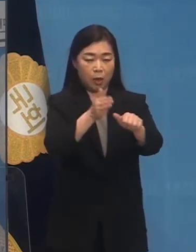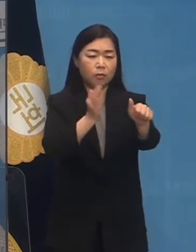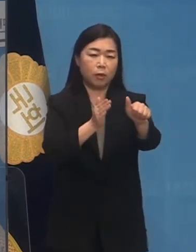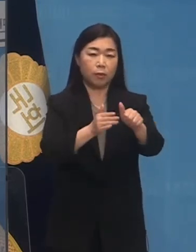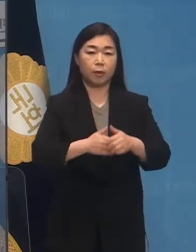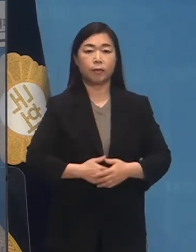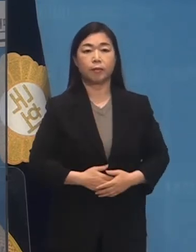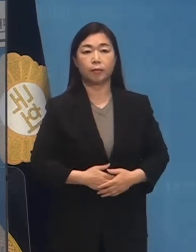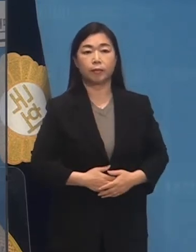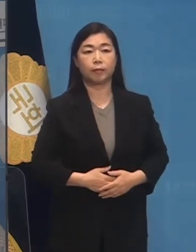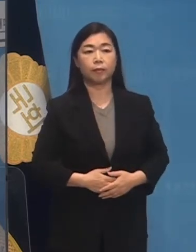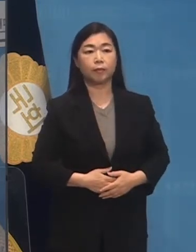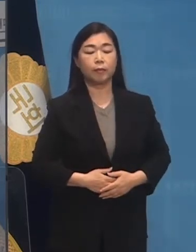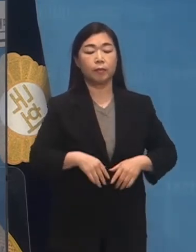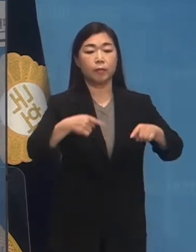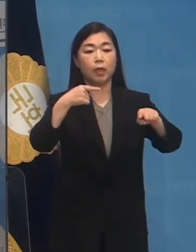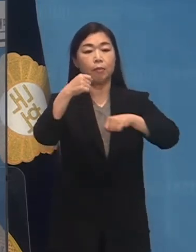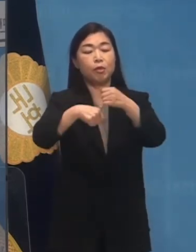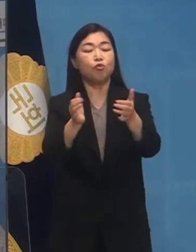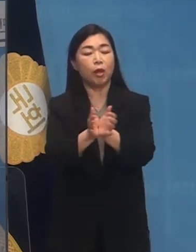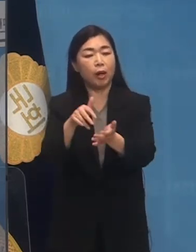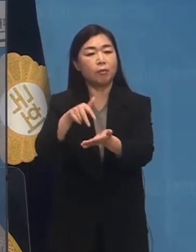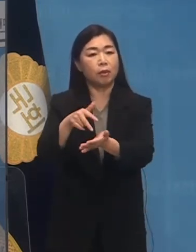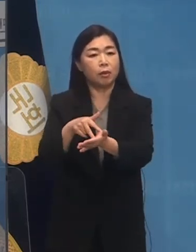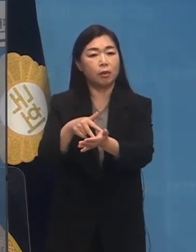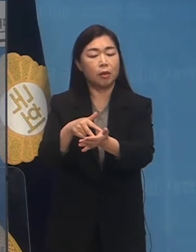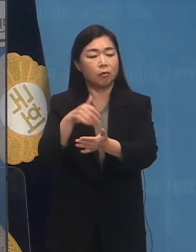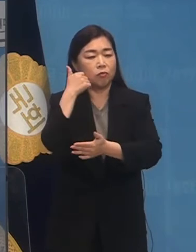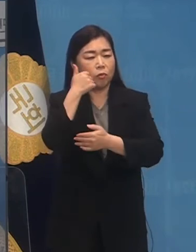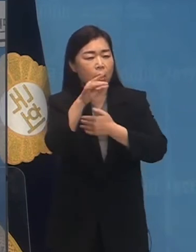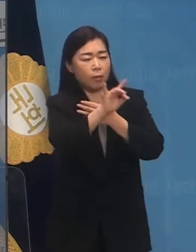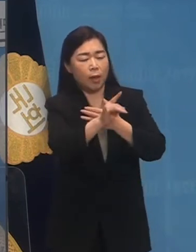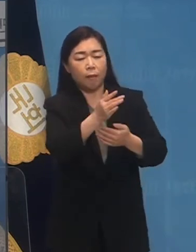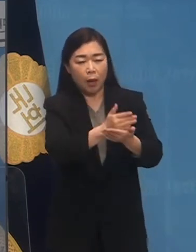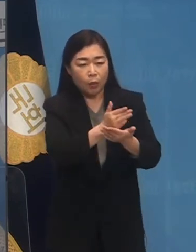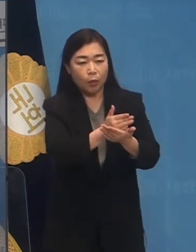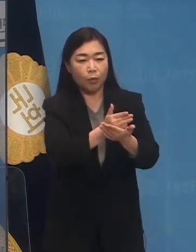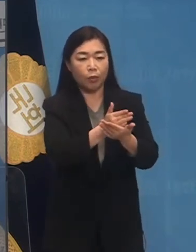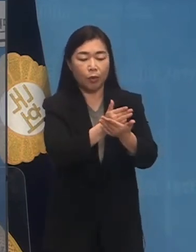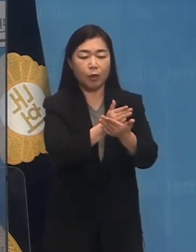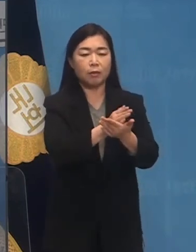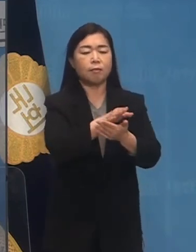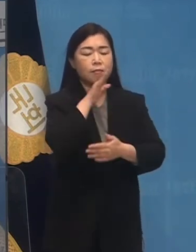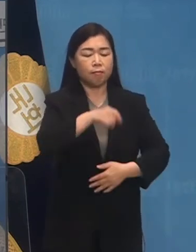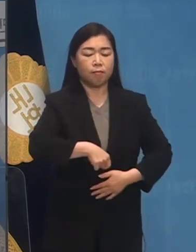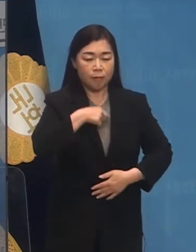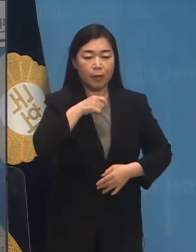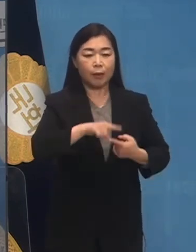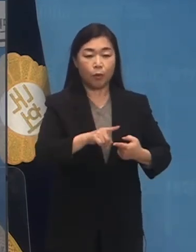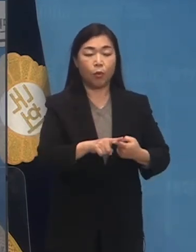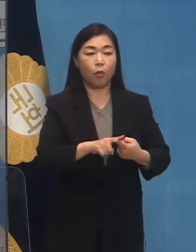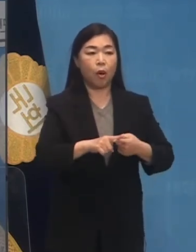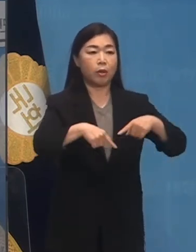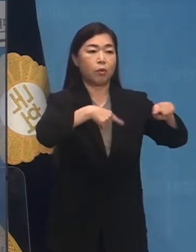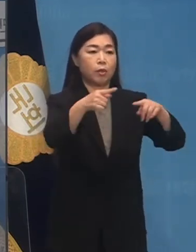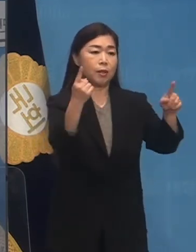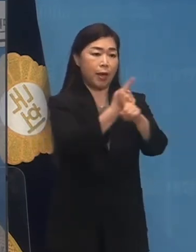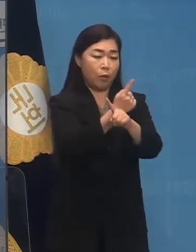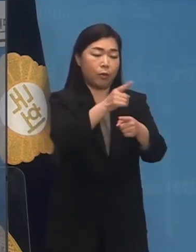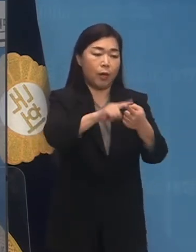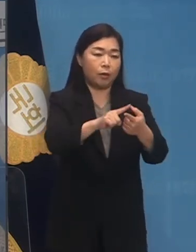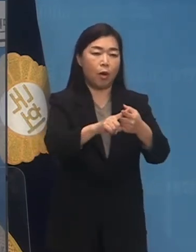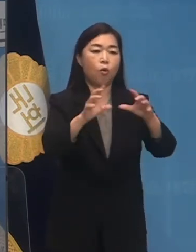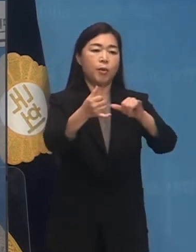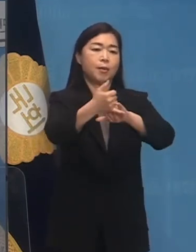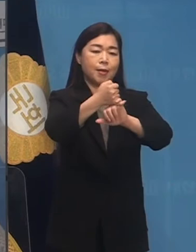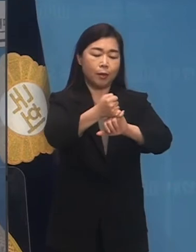합니다. 이는 더불어민주당이 그 누구의 핑계도 대지 않고 정치개혁에 대한 국민적 약속을